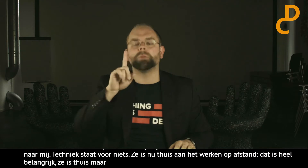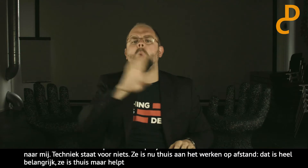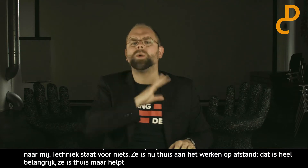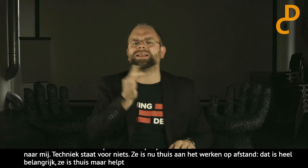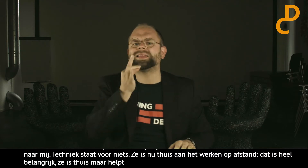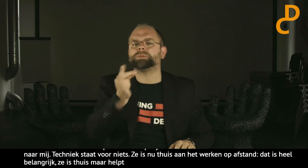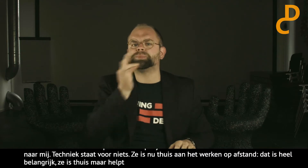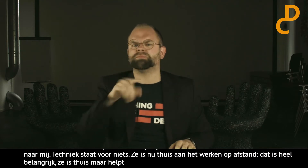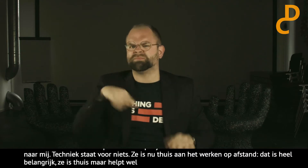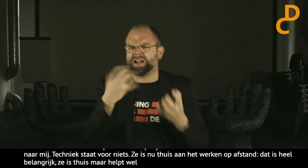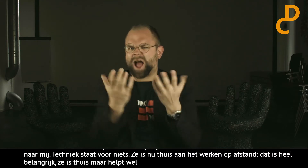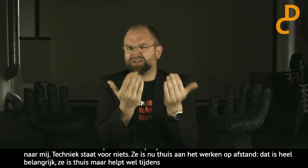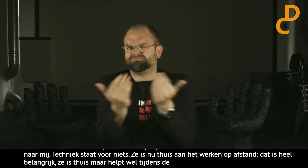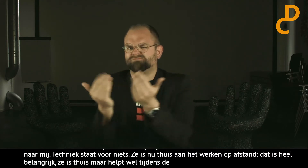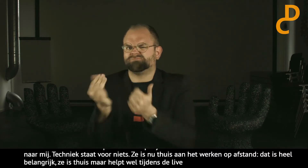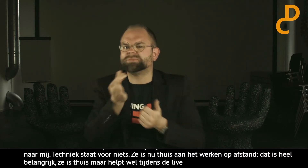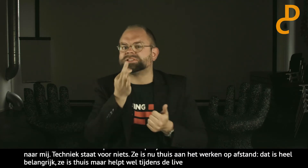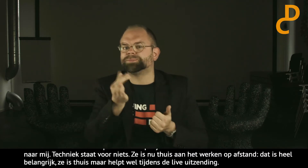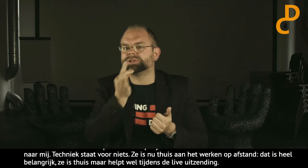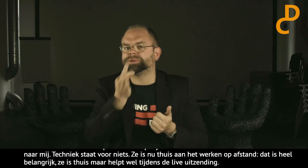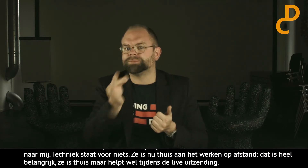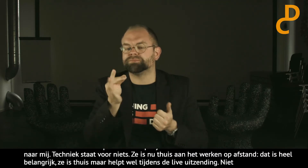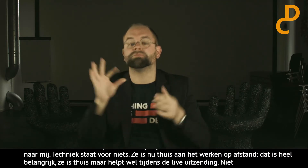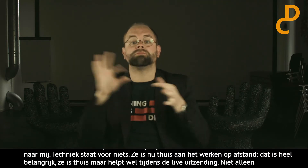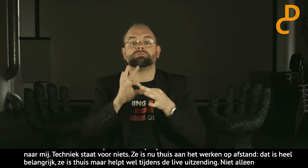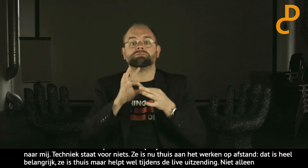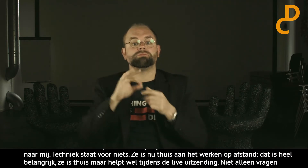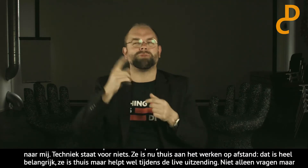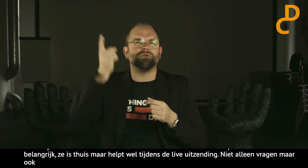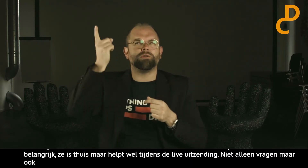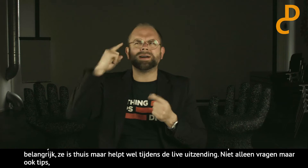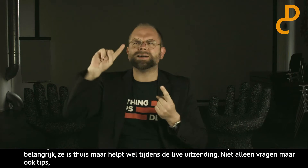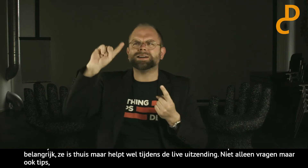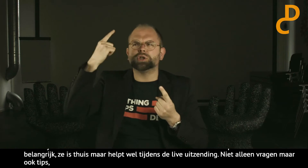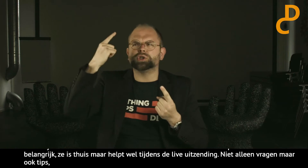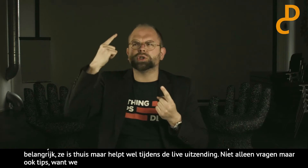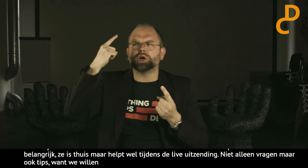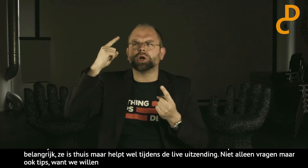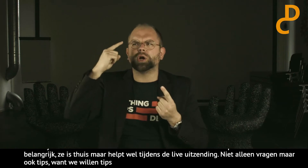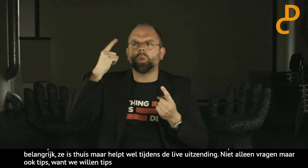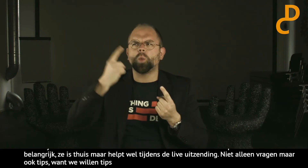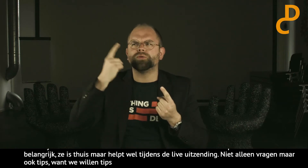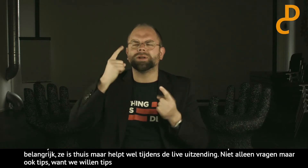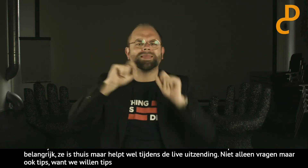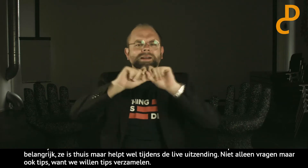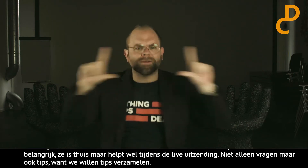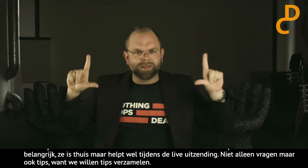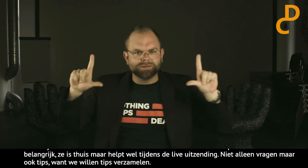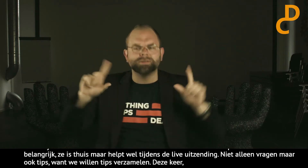En niet alleen vragen, maar ook de tips. Want we willen graag tips verzamelen. Deze keer, want volgens mij de eerste keer hebben we tips verzameld